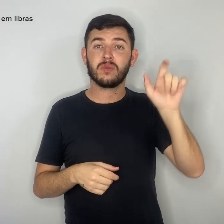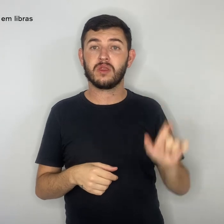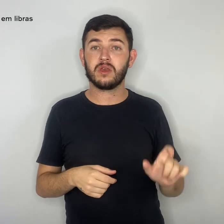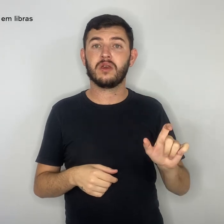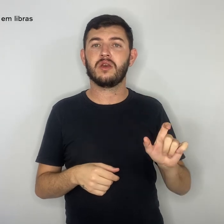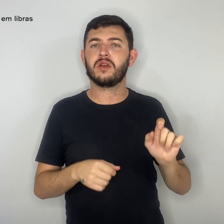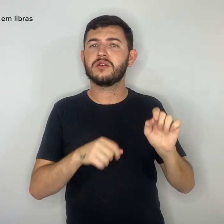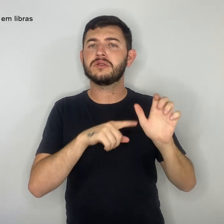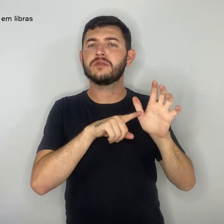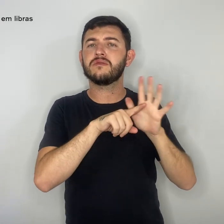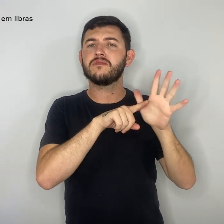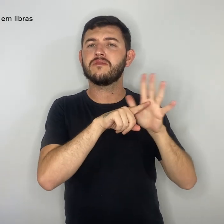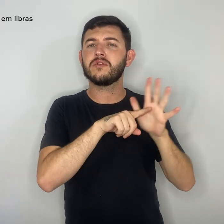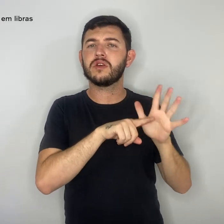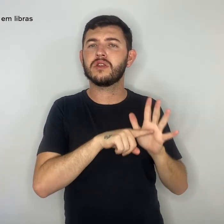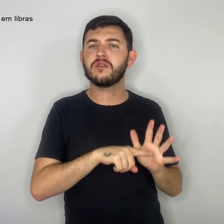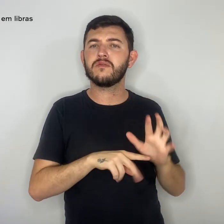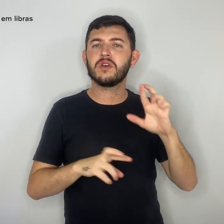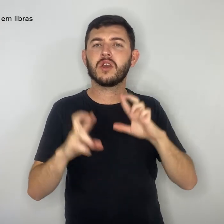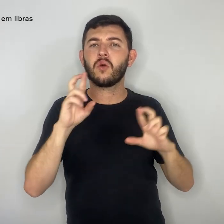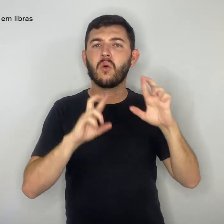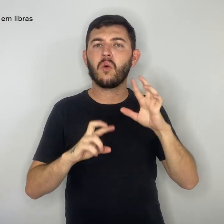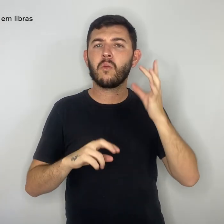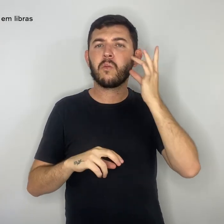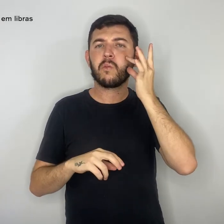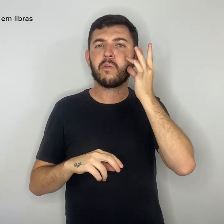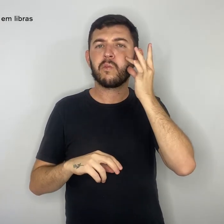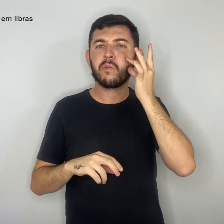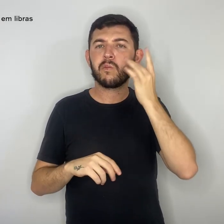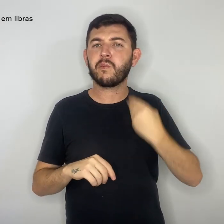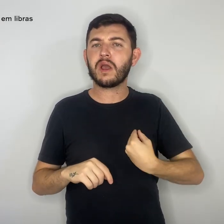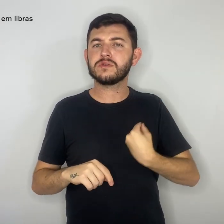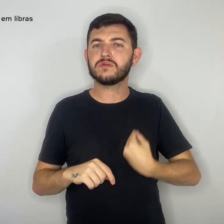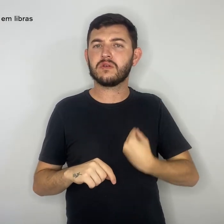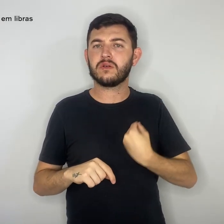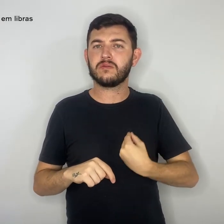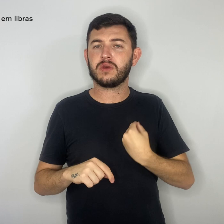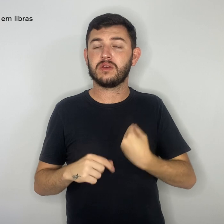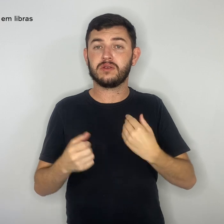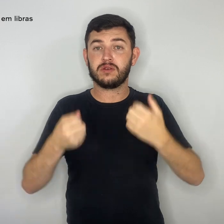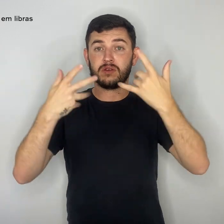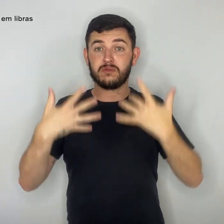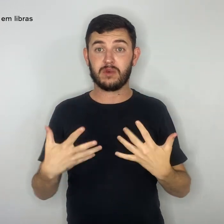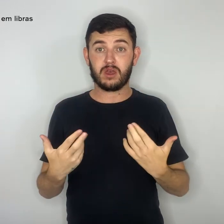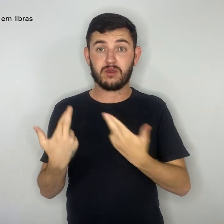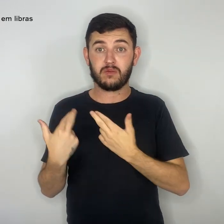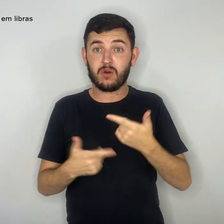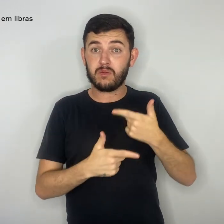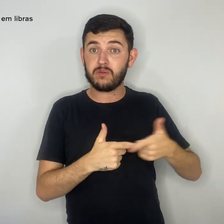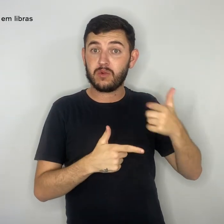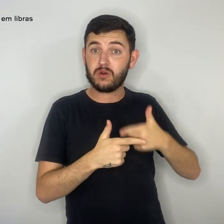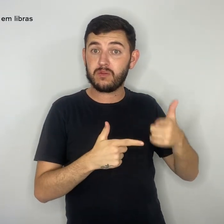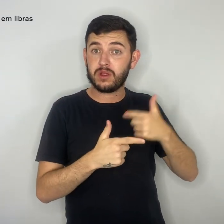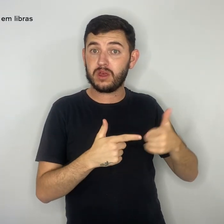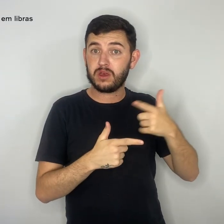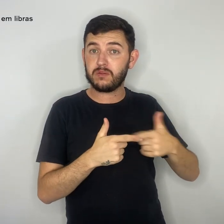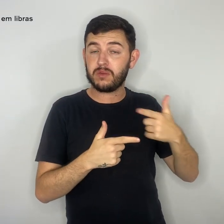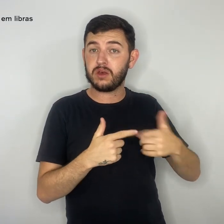a situação e afirma que a responsabilidade por essa crise é toda do governo do Distrito